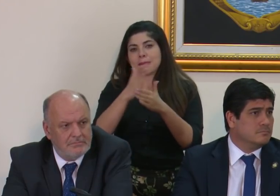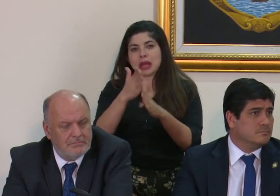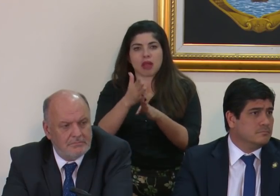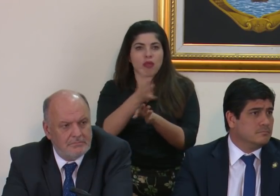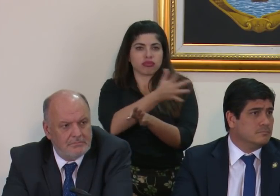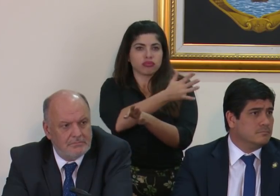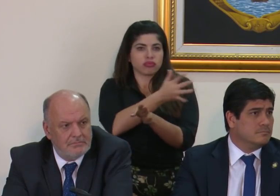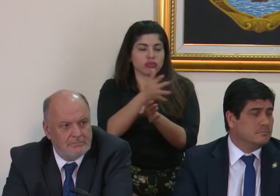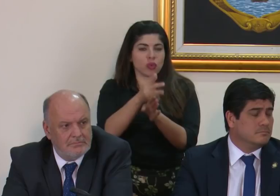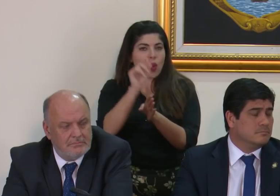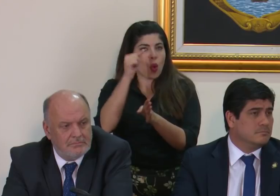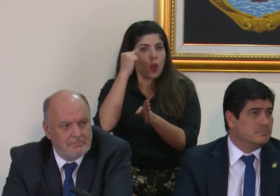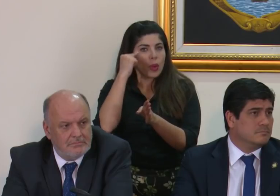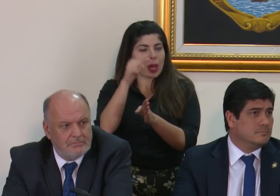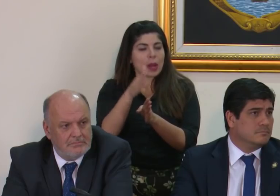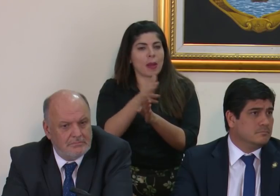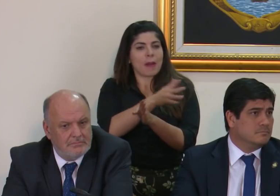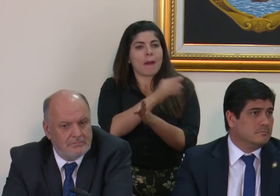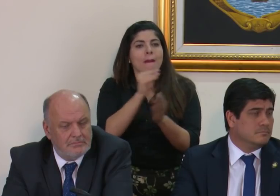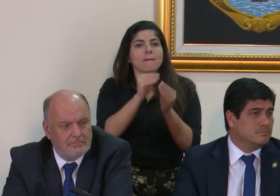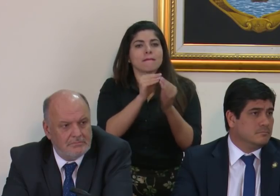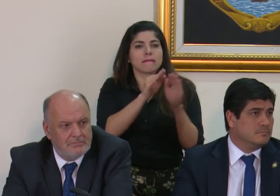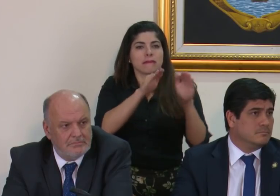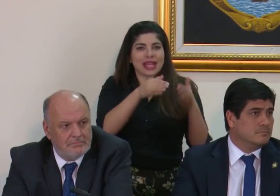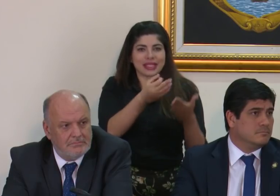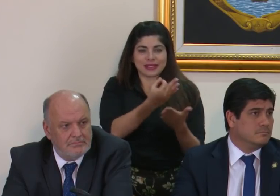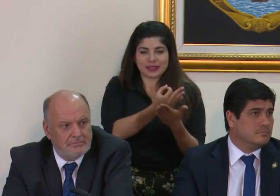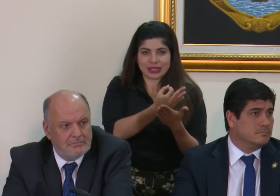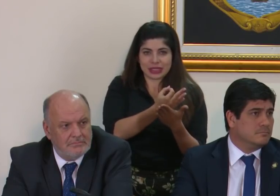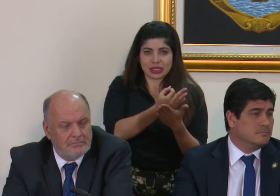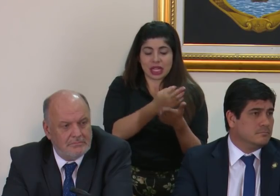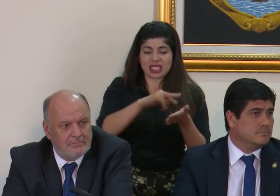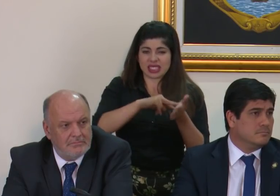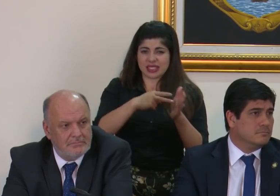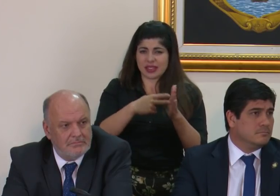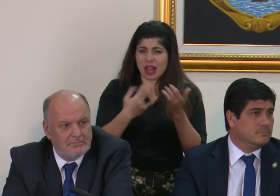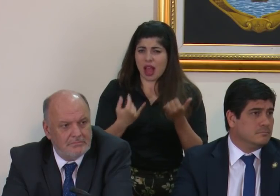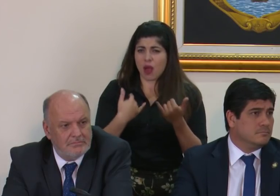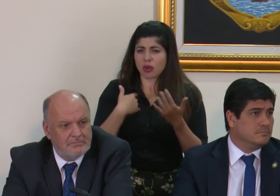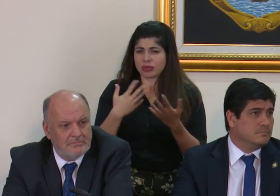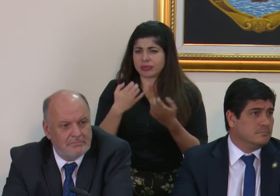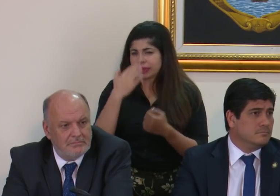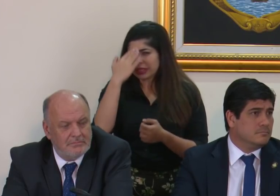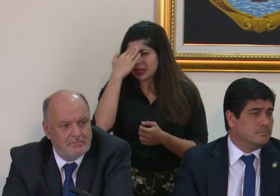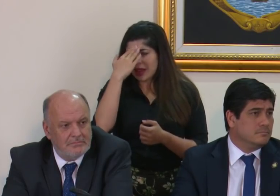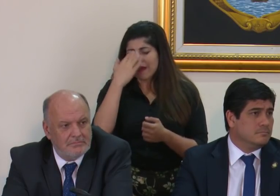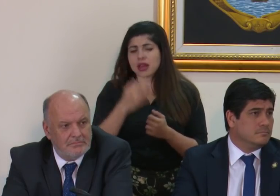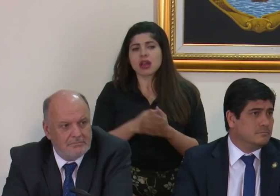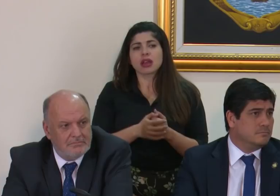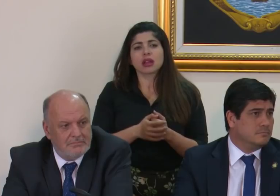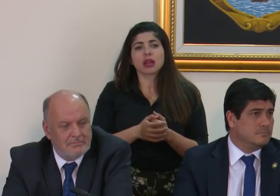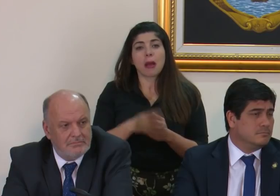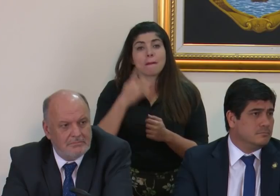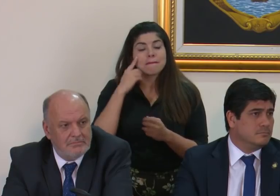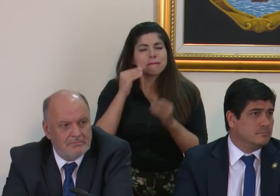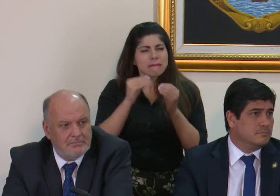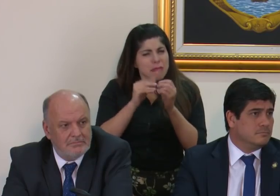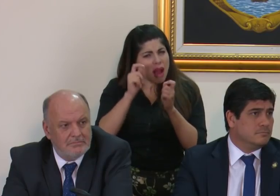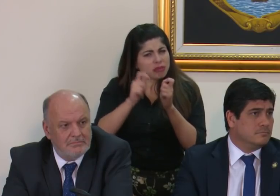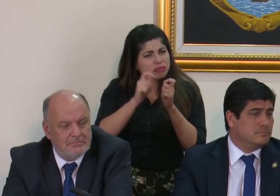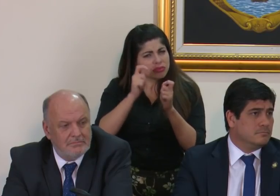había estado abocada a la parte fiscal. Ahora, lo que me gustaría saber entonces es, para ser bien preciso,